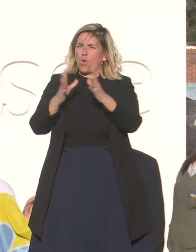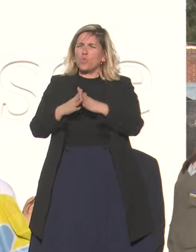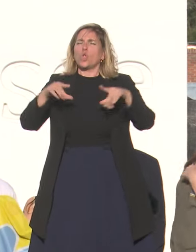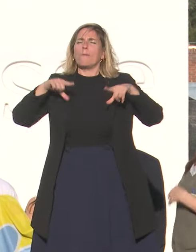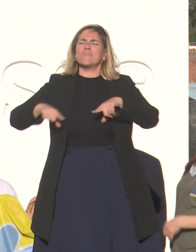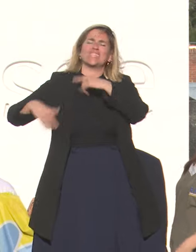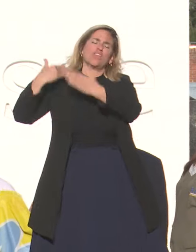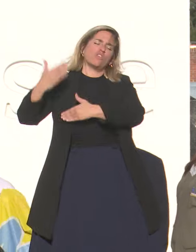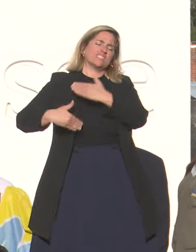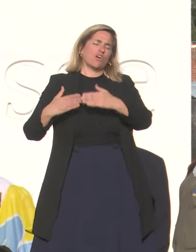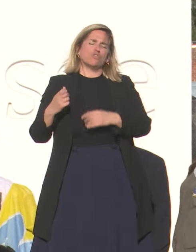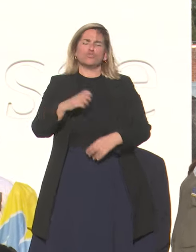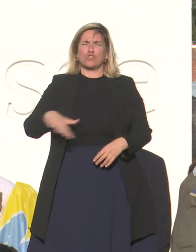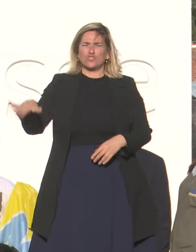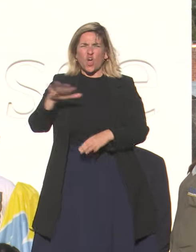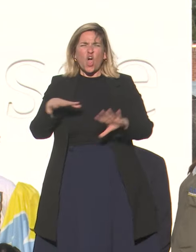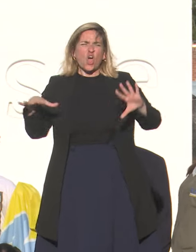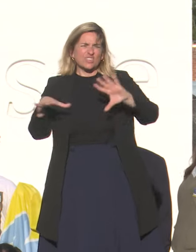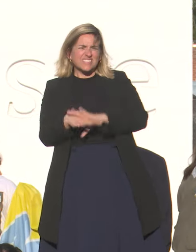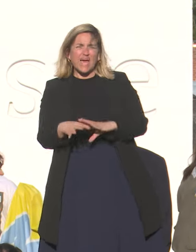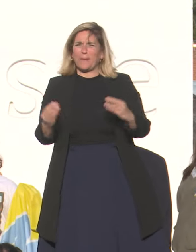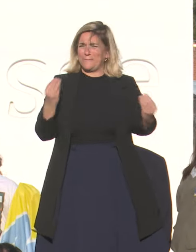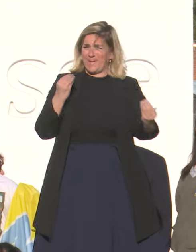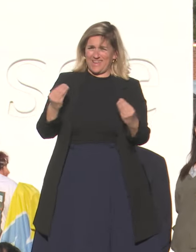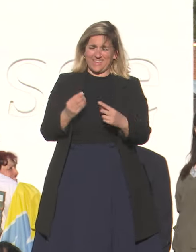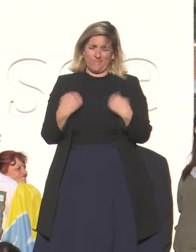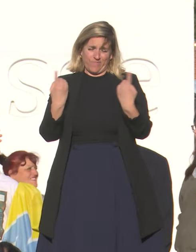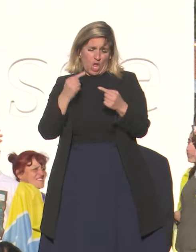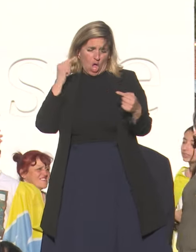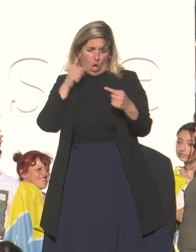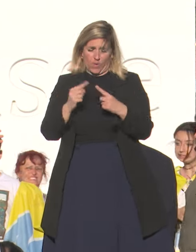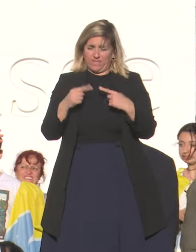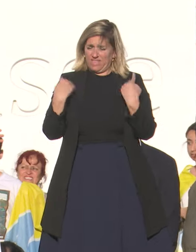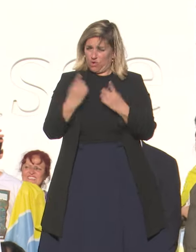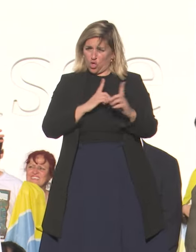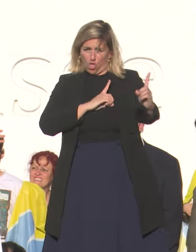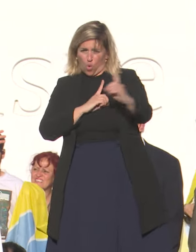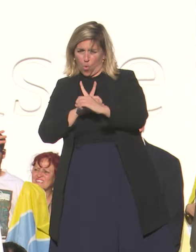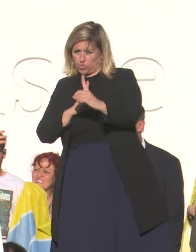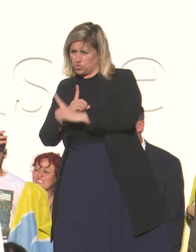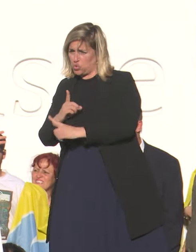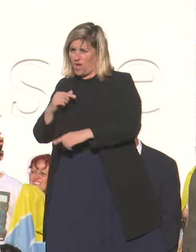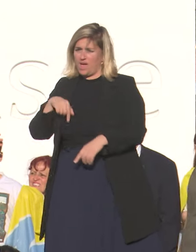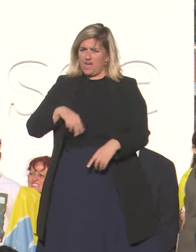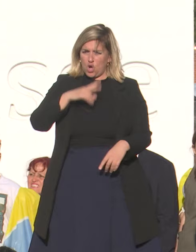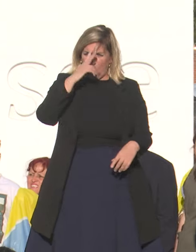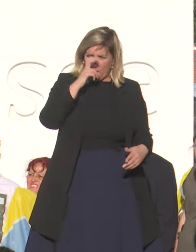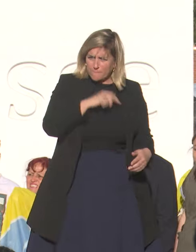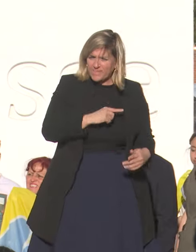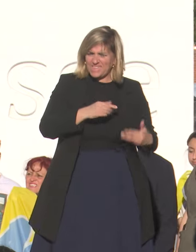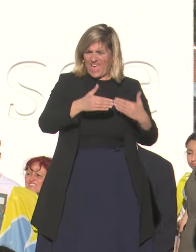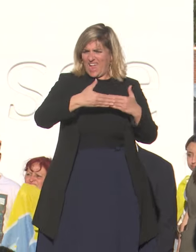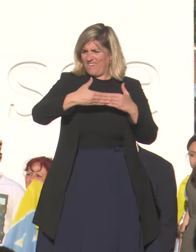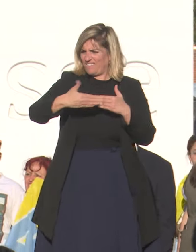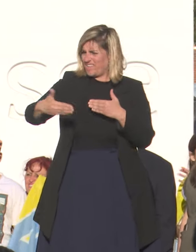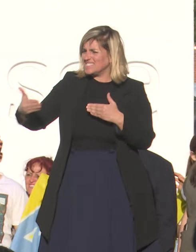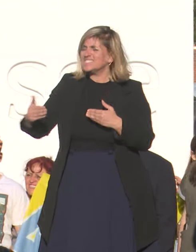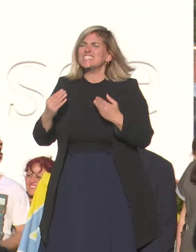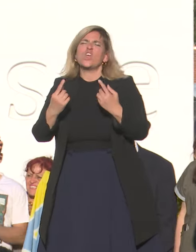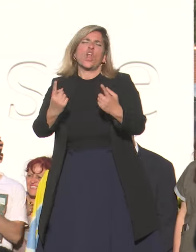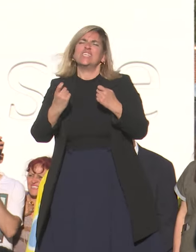todos los usuarios del hospital, los vecinos del cerro, que necesiten coordinar una atención,